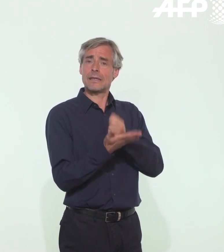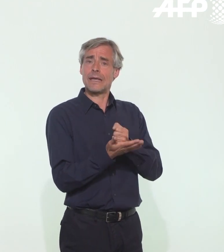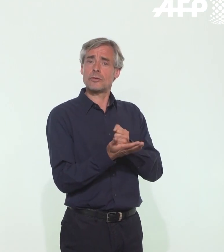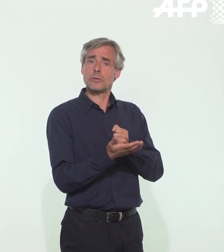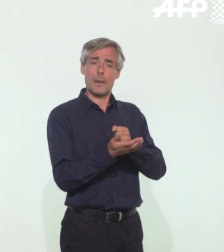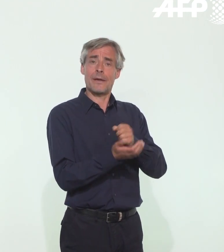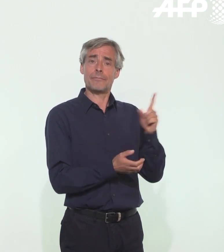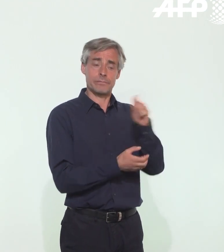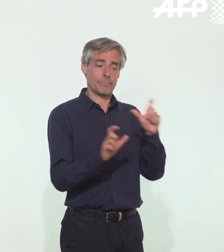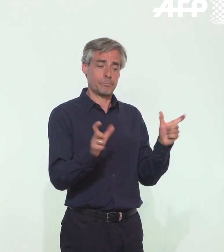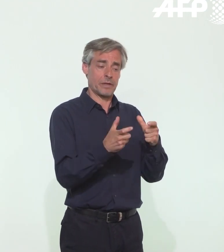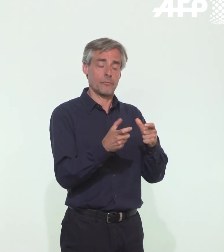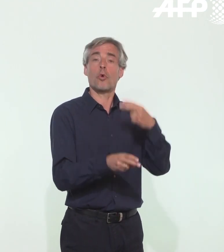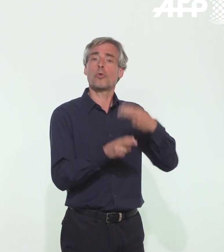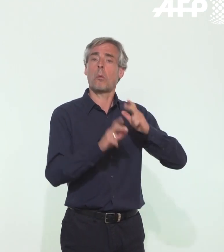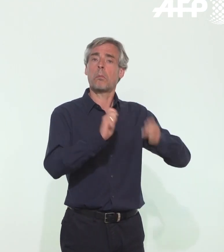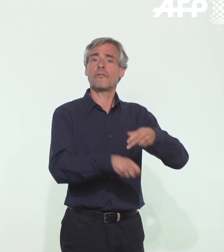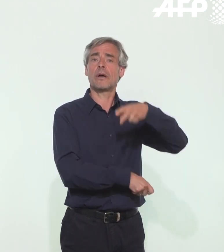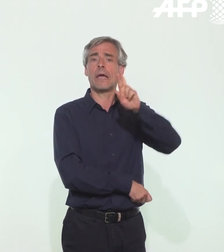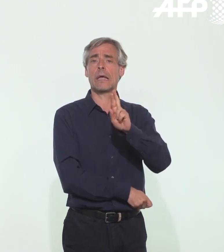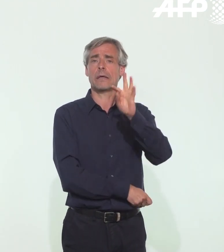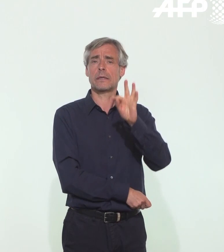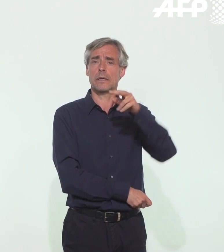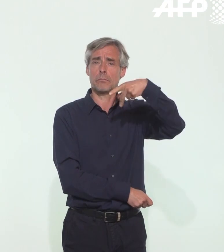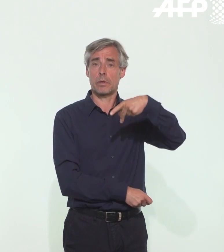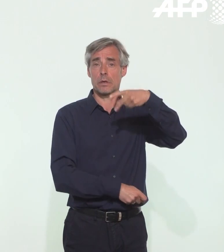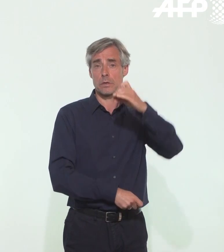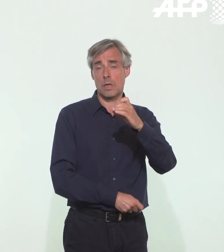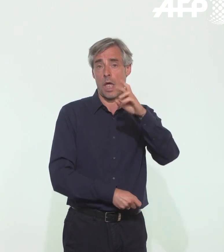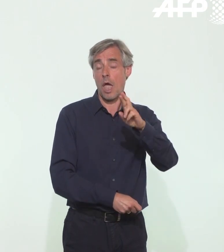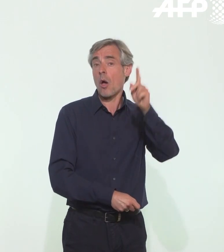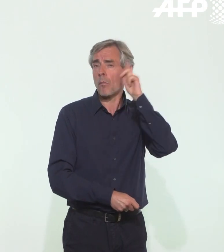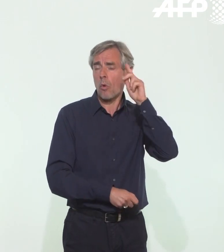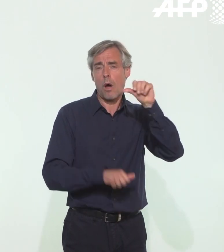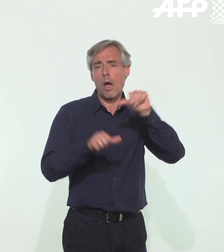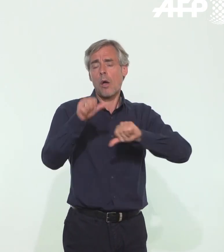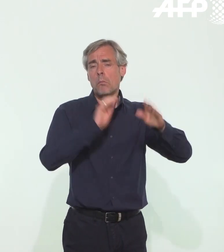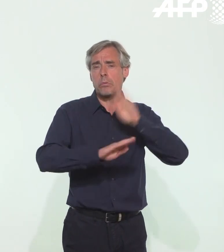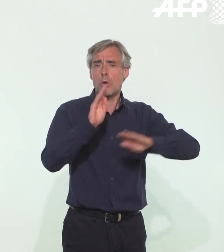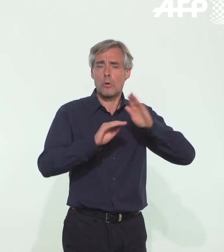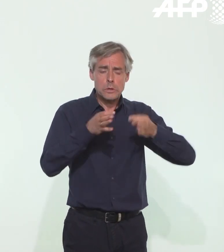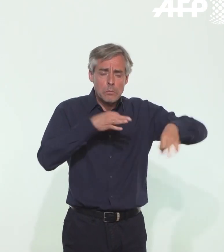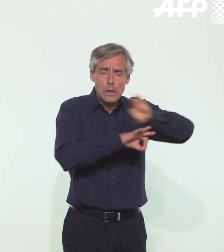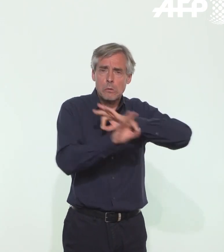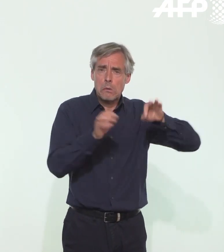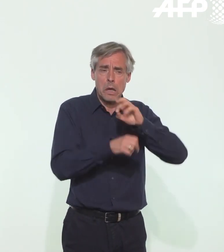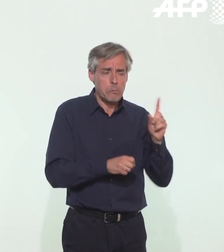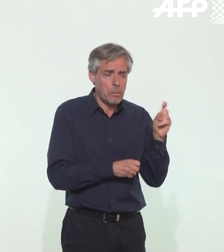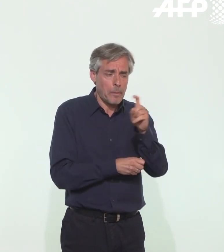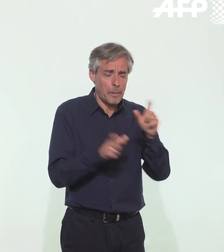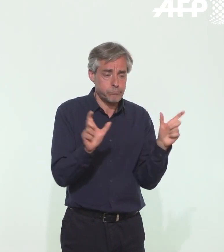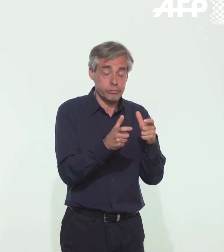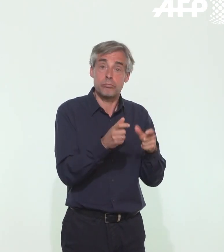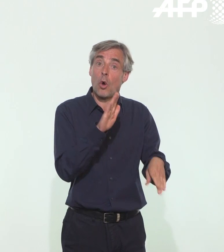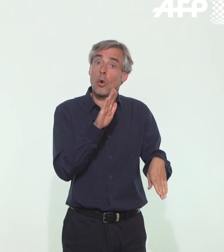qu'on appelle aussi test RT-PCR, puisqu'il fait appel à de la biologie moléculaire, à de la virologie, est réalisé